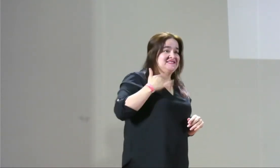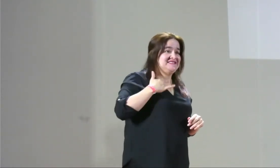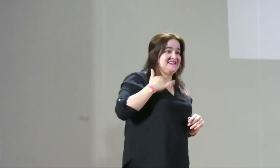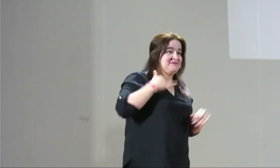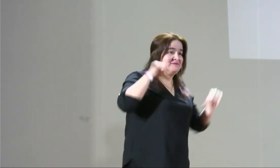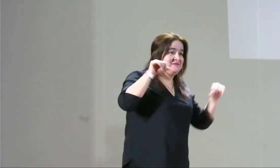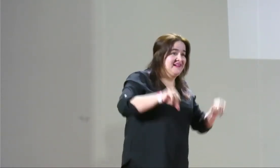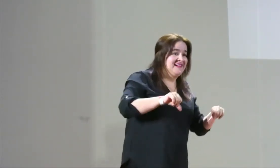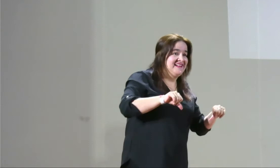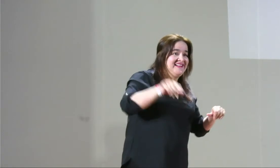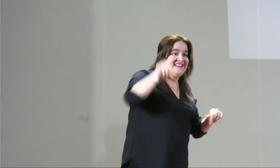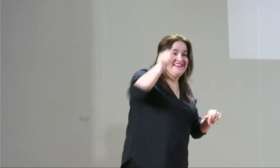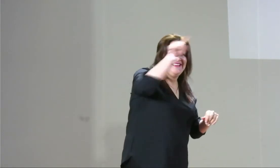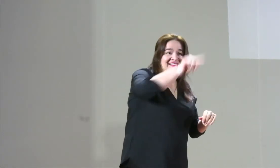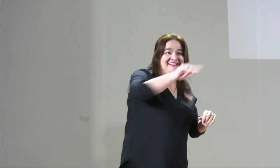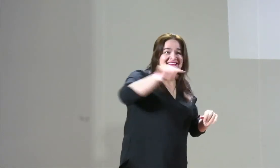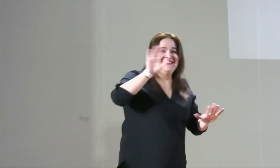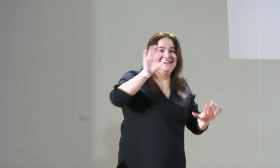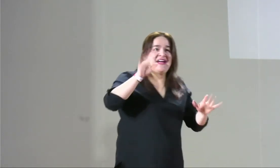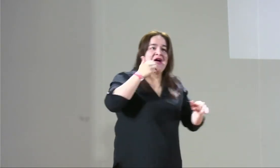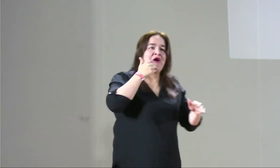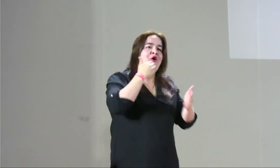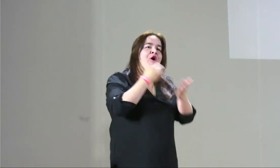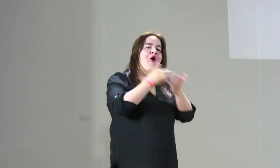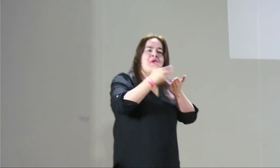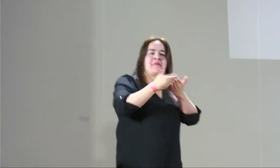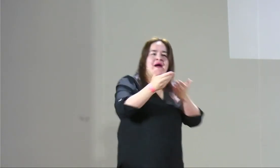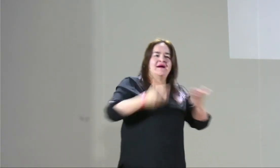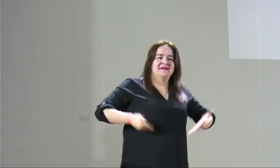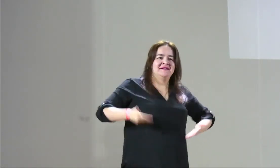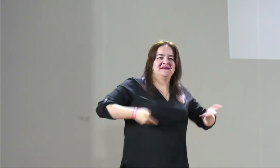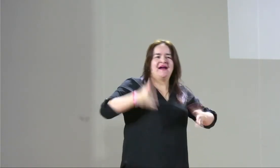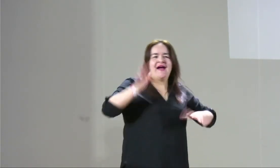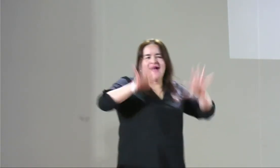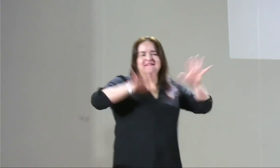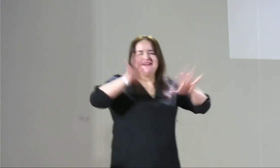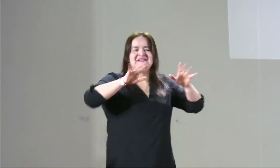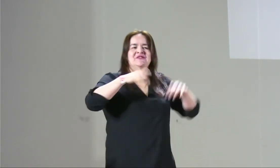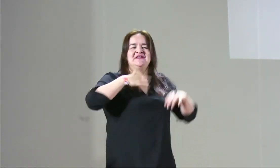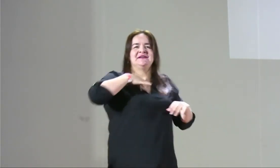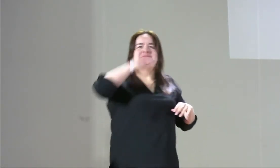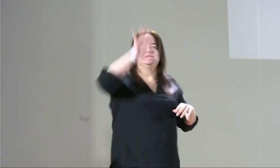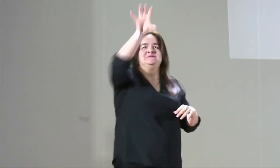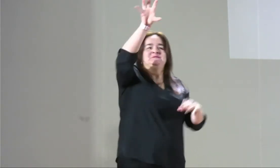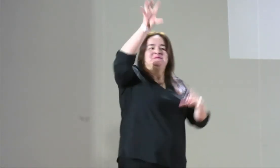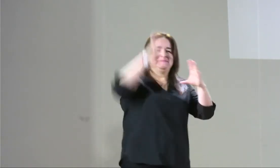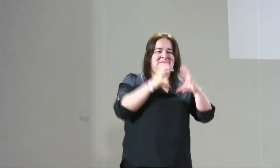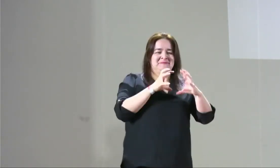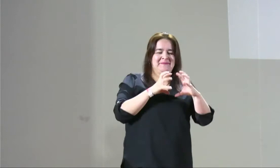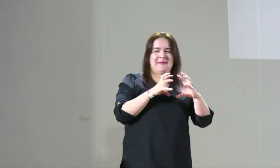Excelente pregunta. ¿Ustedes se sienten mal por el uso de las toallas? Por ejemplo, cuando ustedes se acercan a un